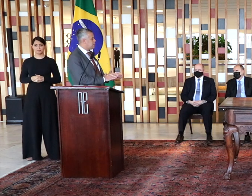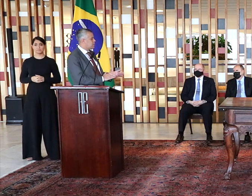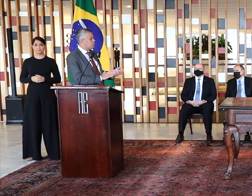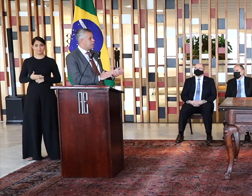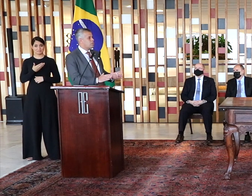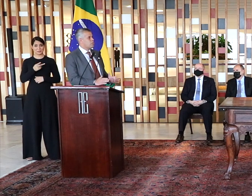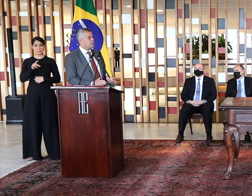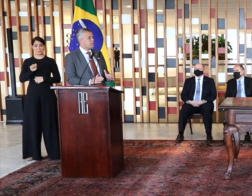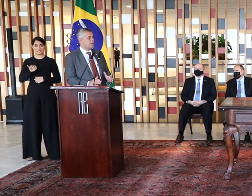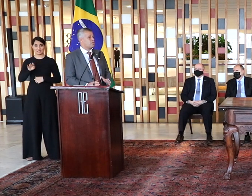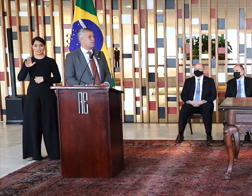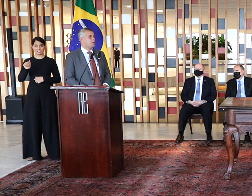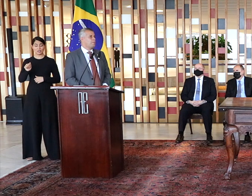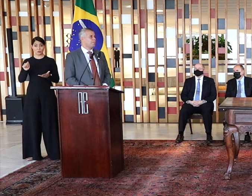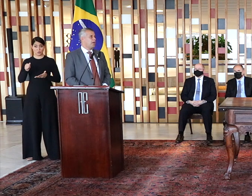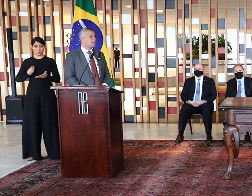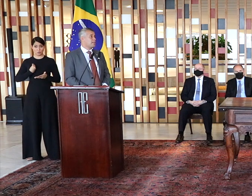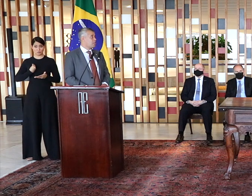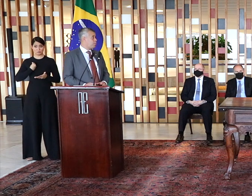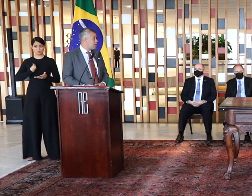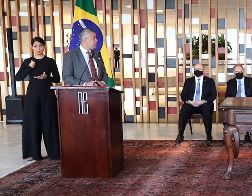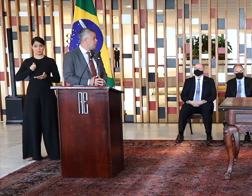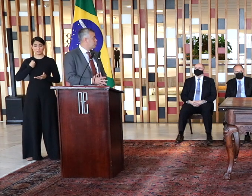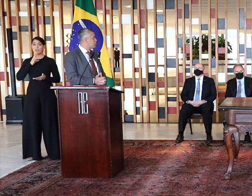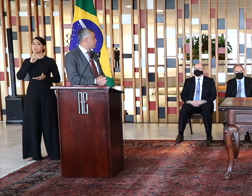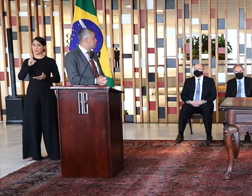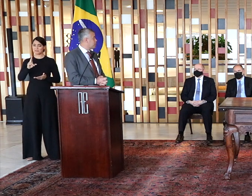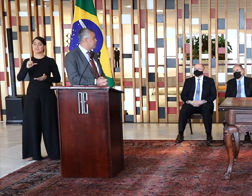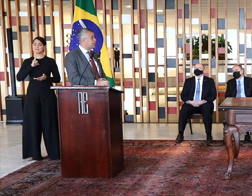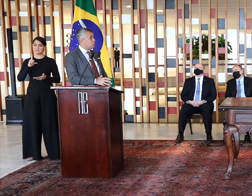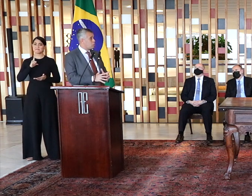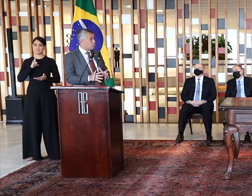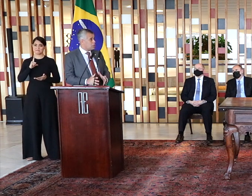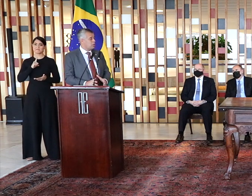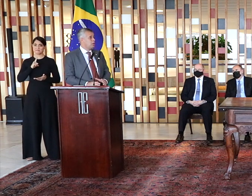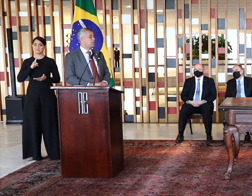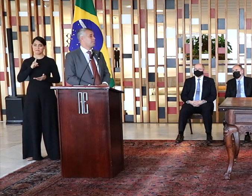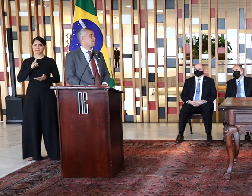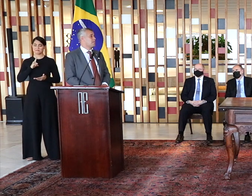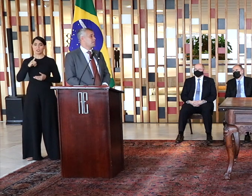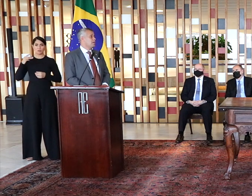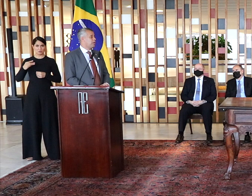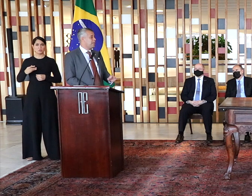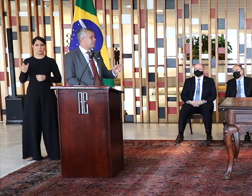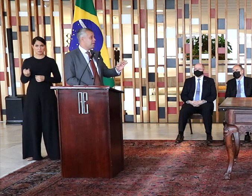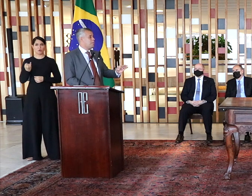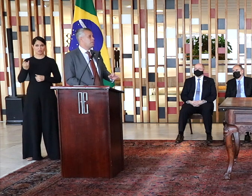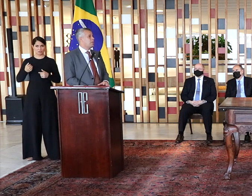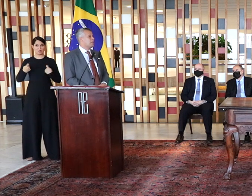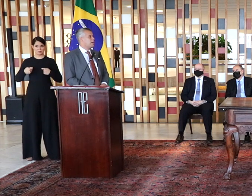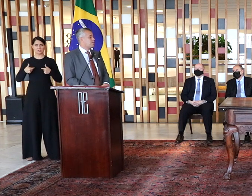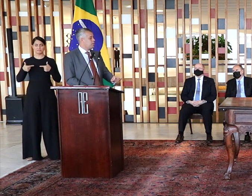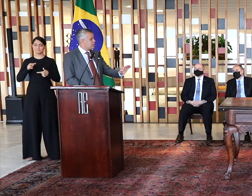Pestânio, esse documento de hoje, esse gesto com o setor, ele traz resposta para o setor que precisa, ele traz soluções que precisa, porque tem